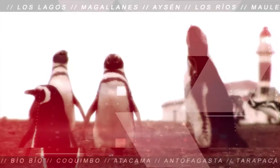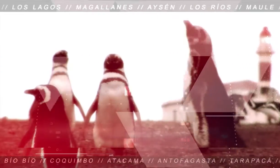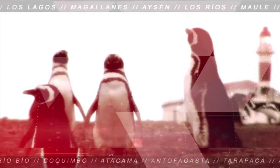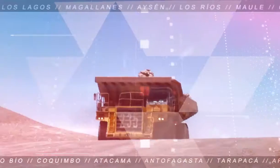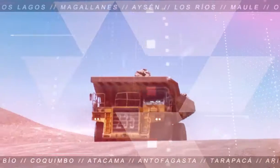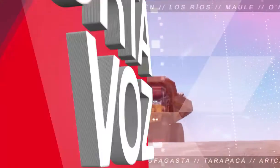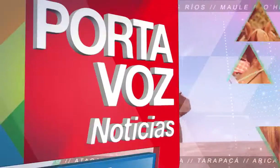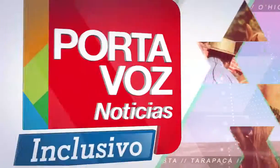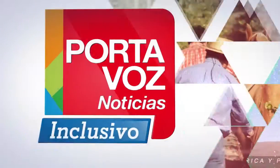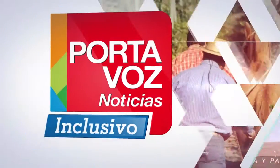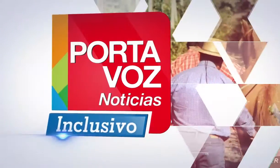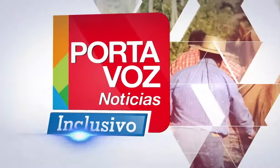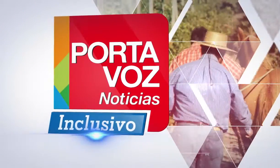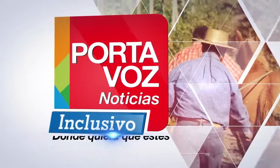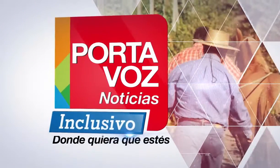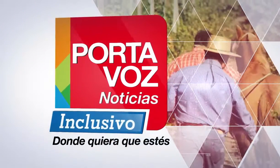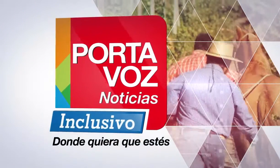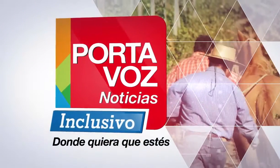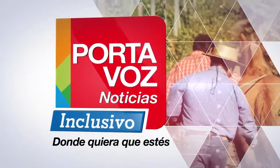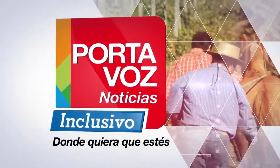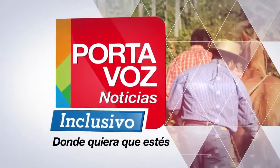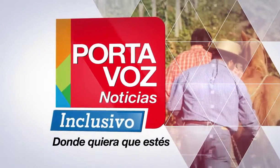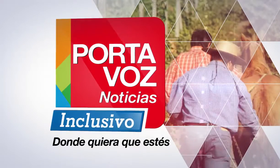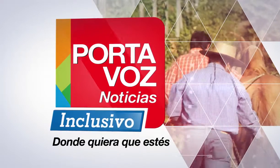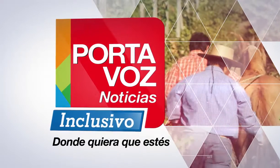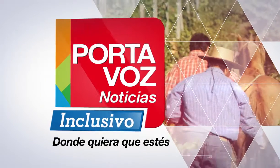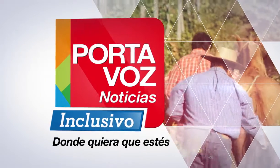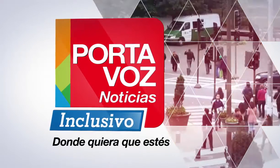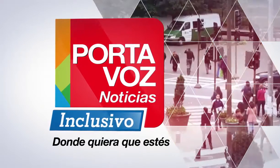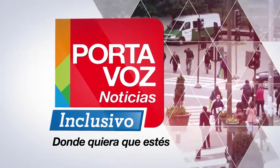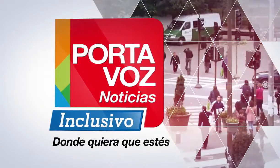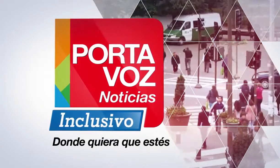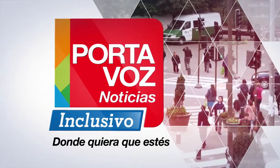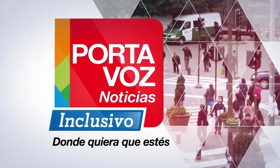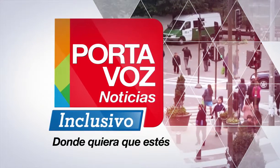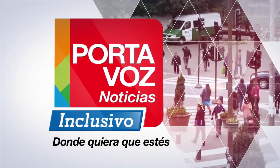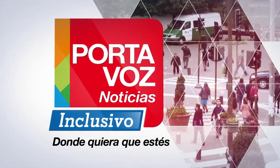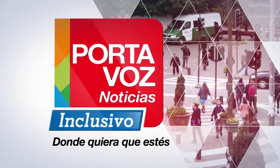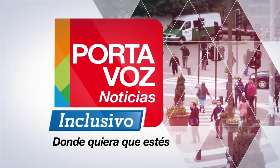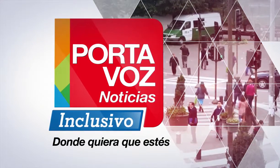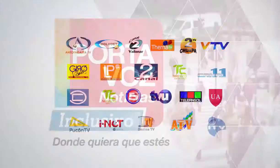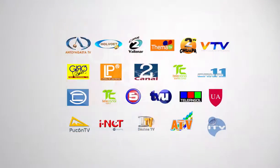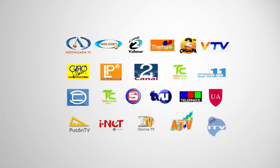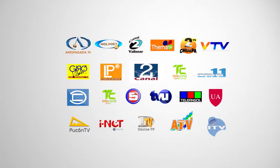presentado... Portavoz Noticias Inclusivo. ...